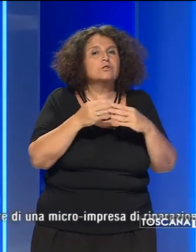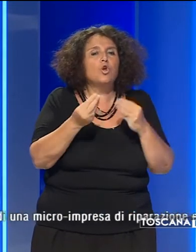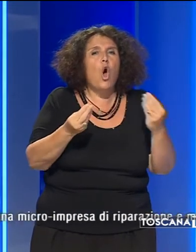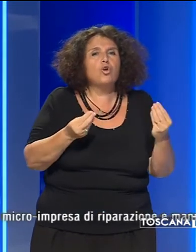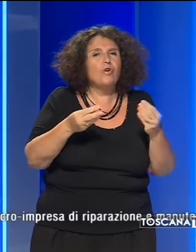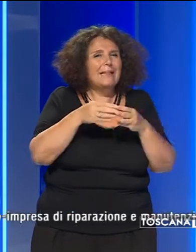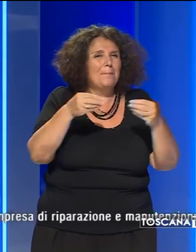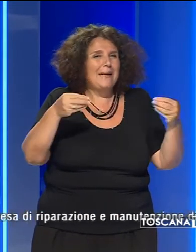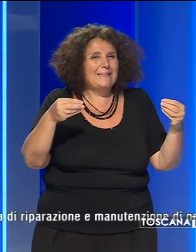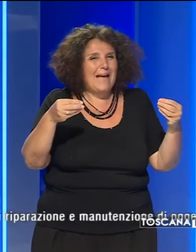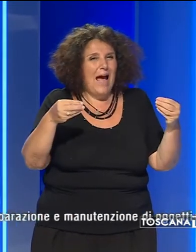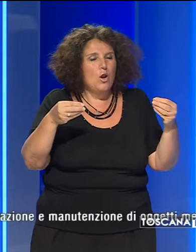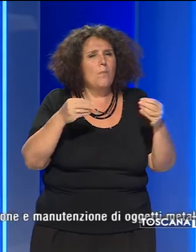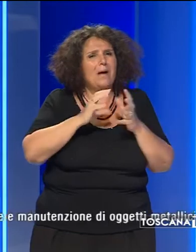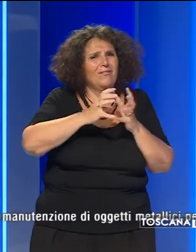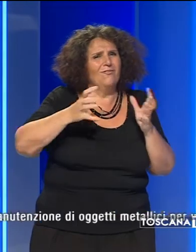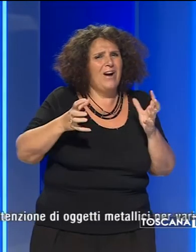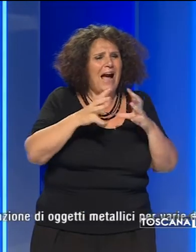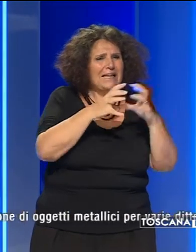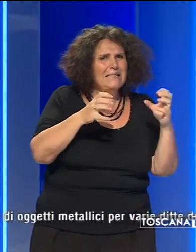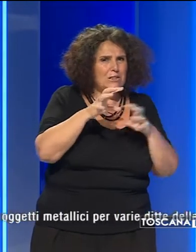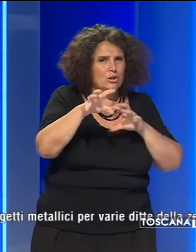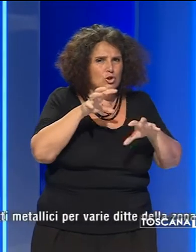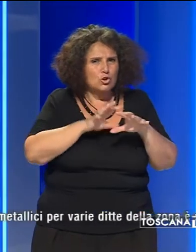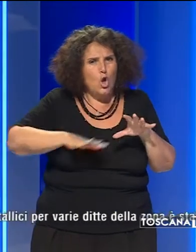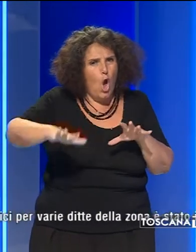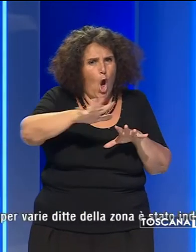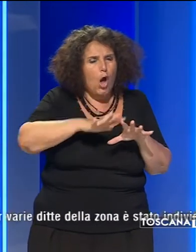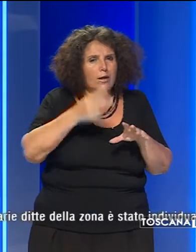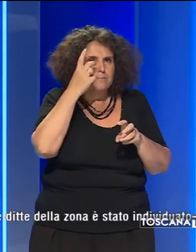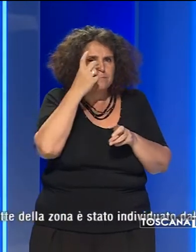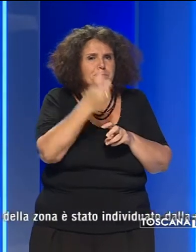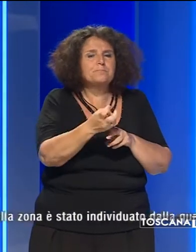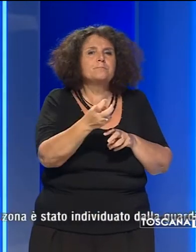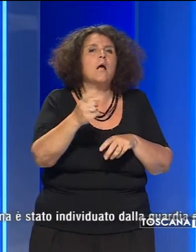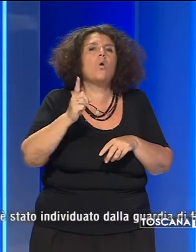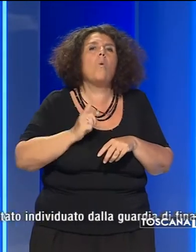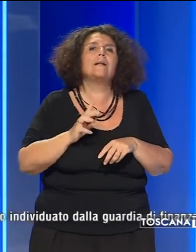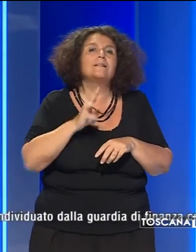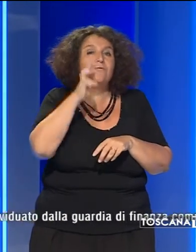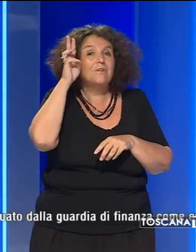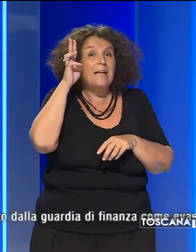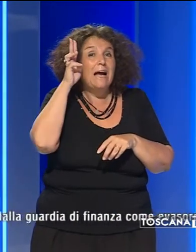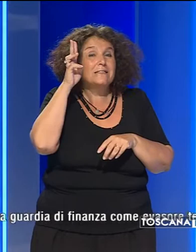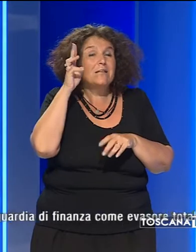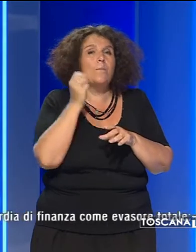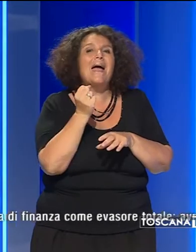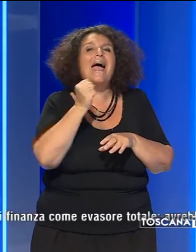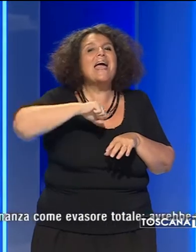metallici per varie ditte della zona, è stato individuato dalla Guardia di Finanza come